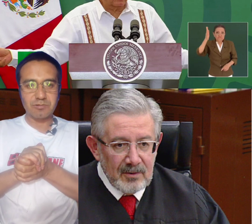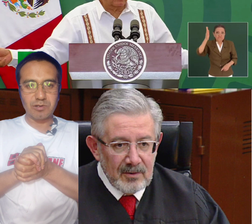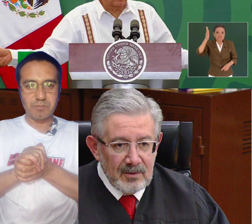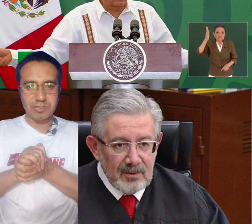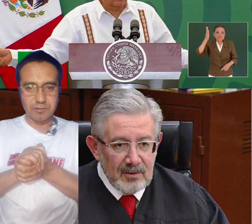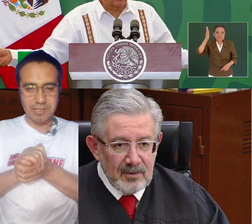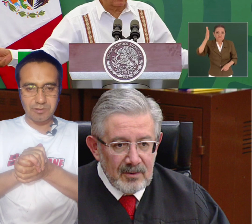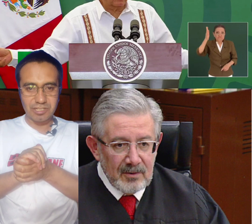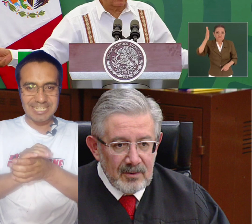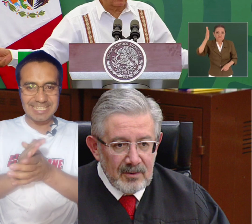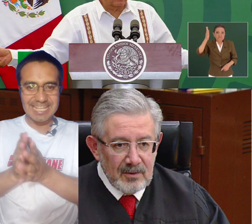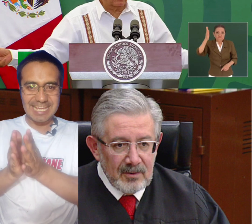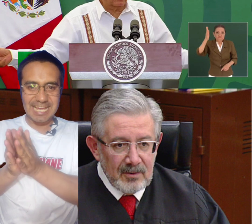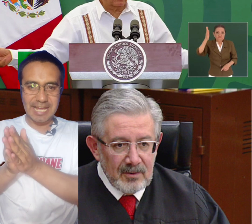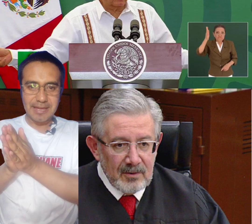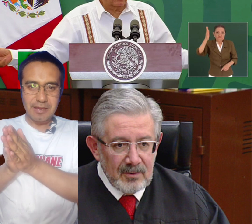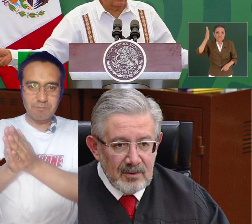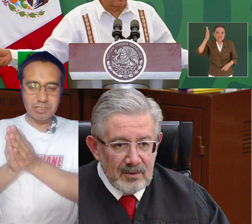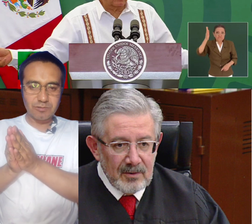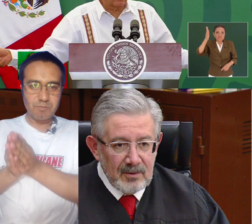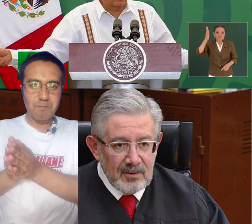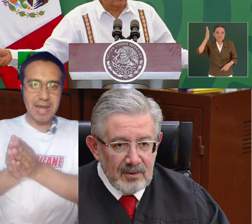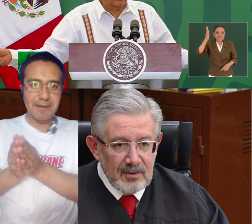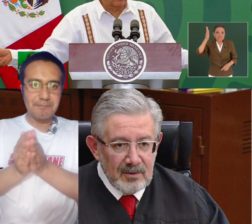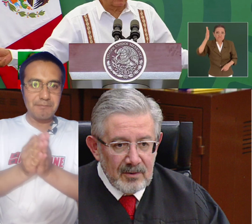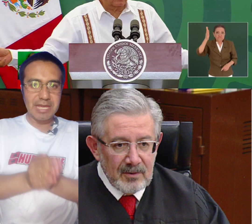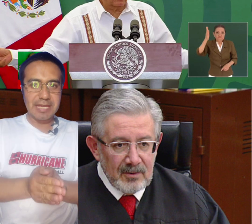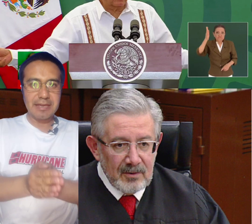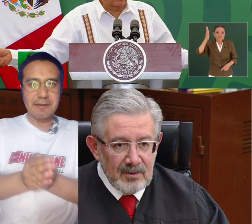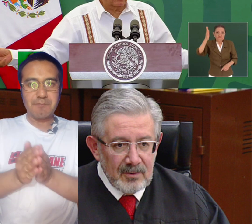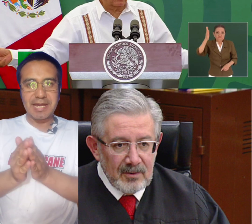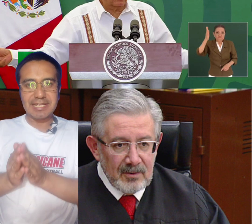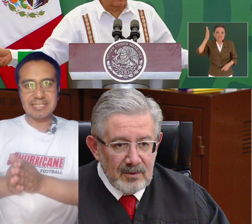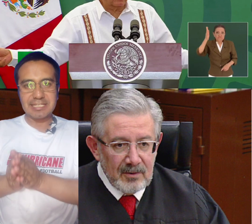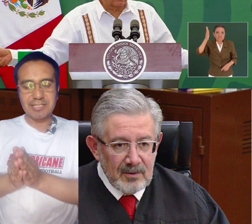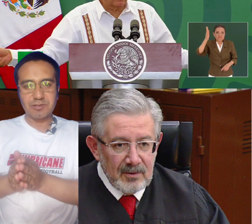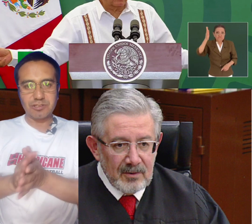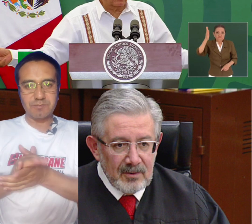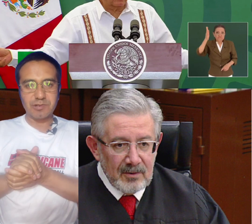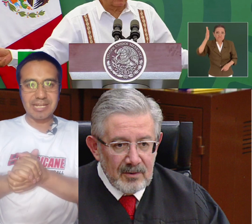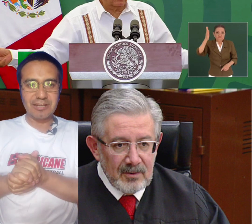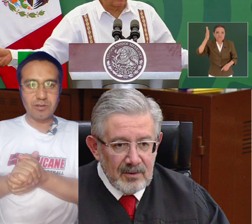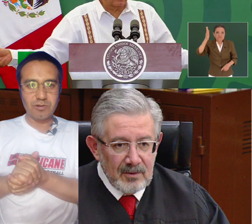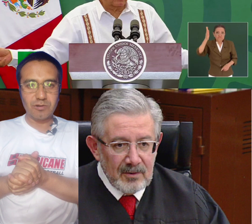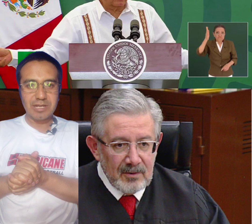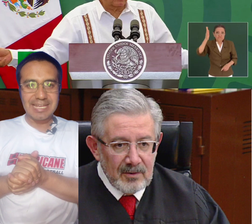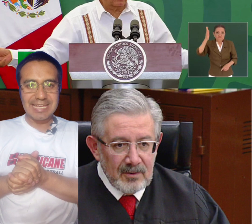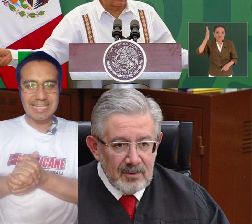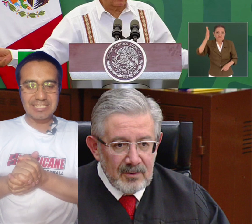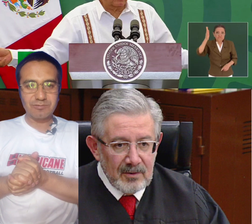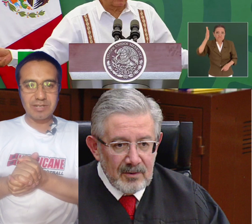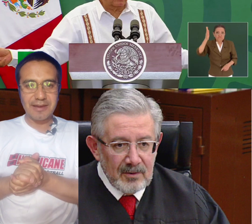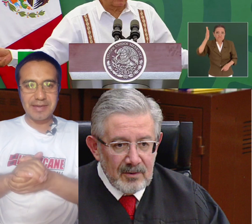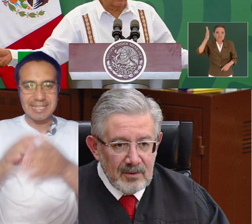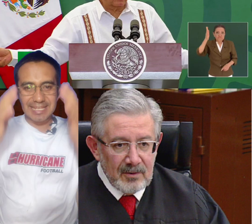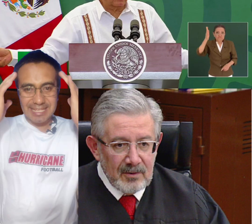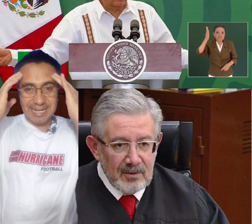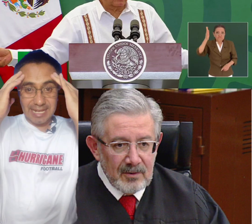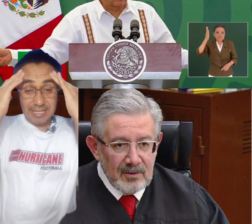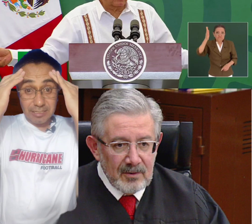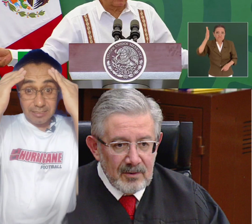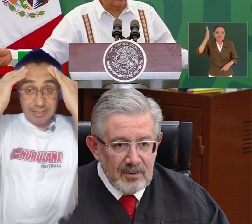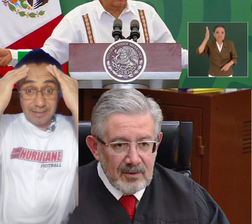Andrés Manuel López Obrador ya tenga pues un plan B para esta situación porque no es una